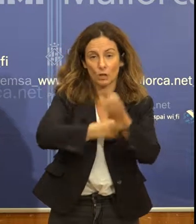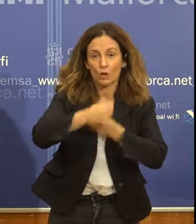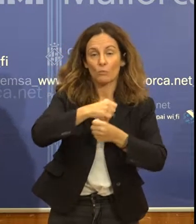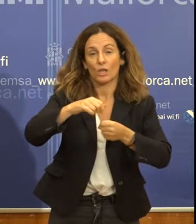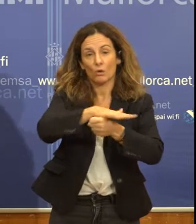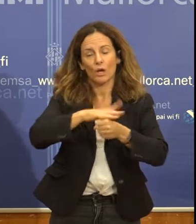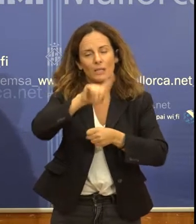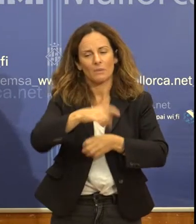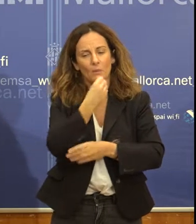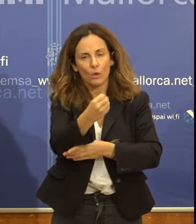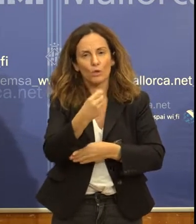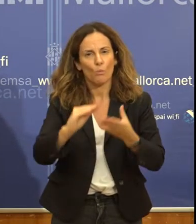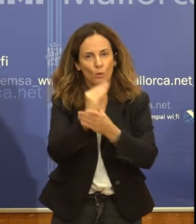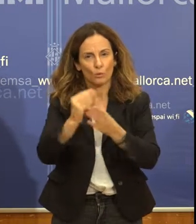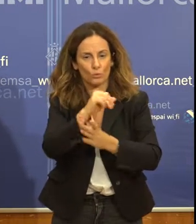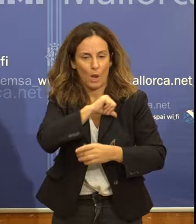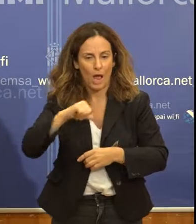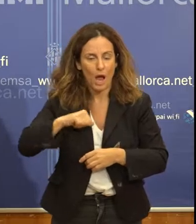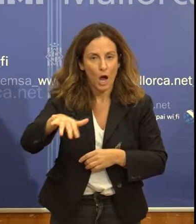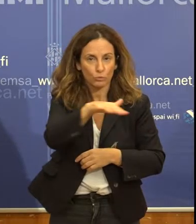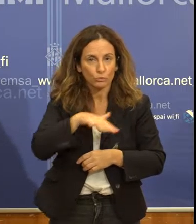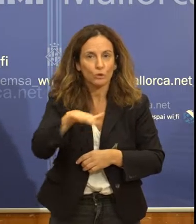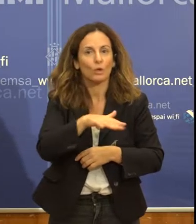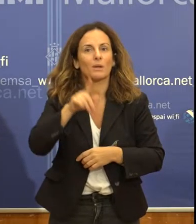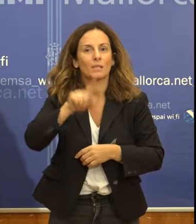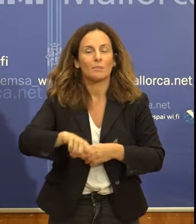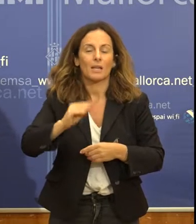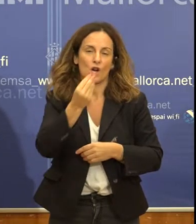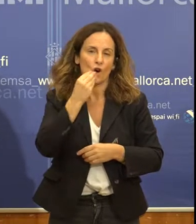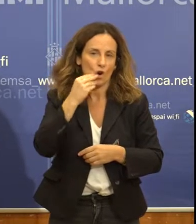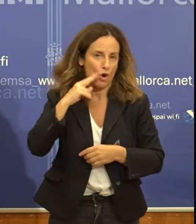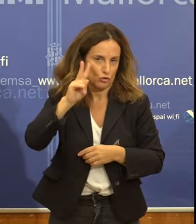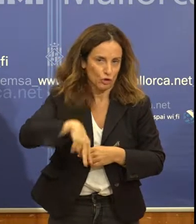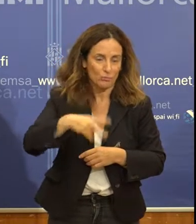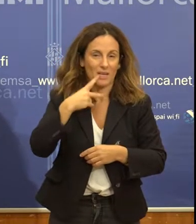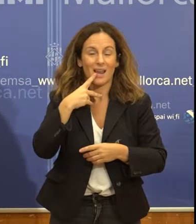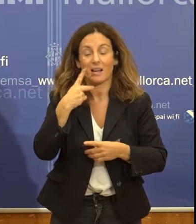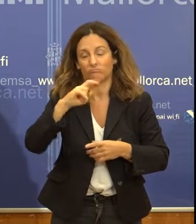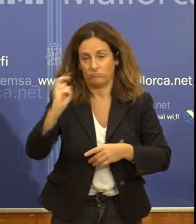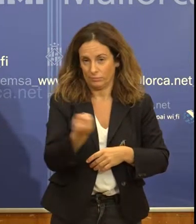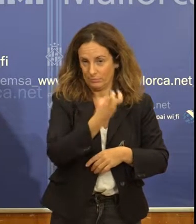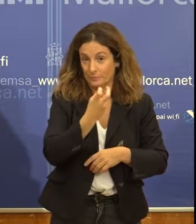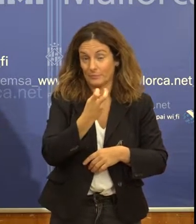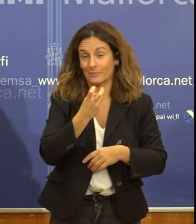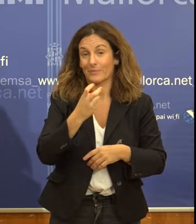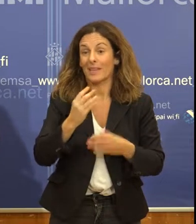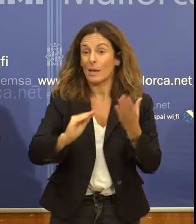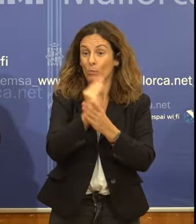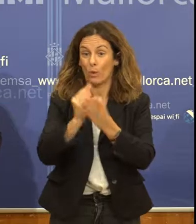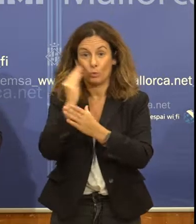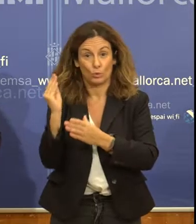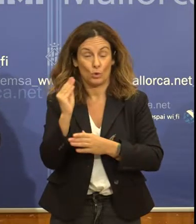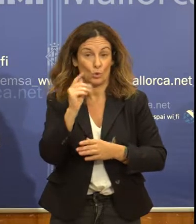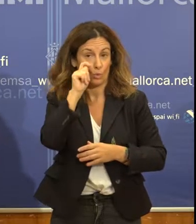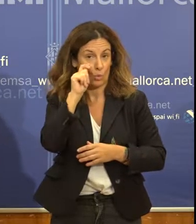producte autònom, amb el suport a la gastronomia i a la artesania. En matèria de potenciar aquests productes turístics,